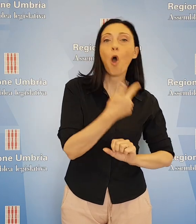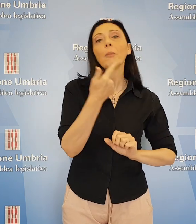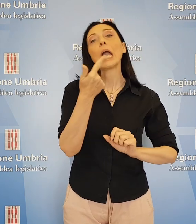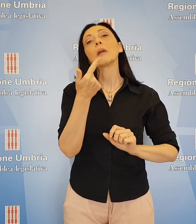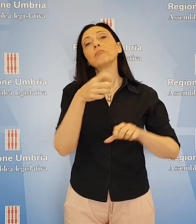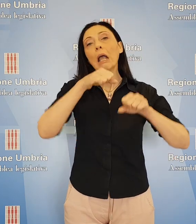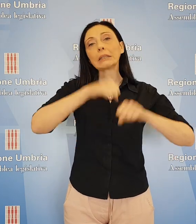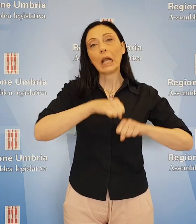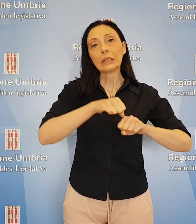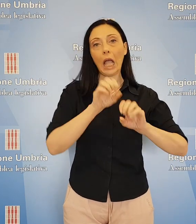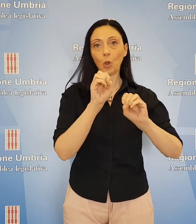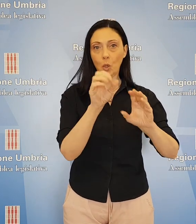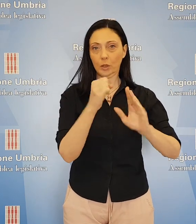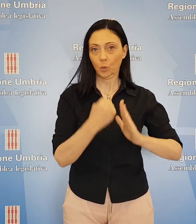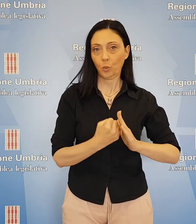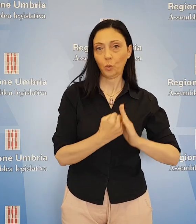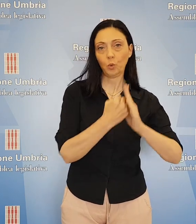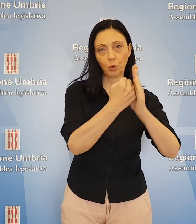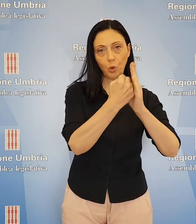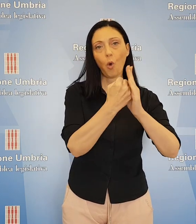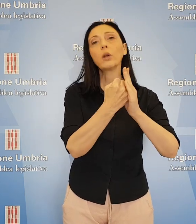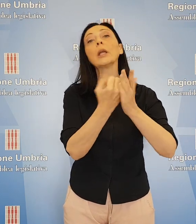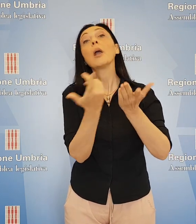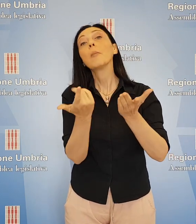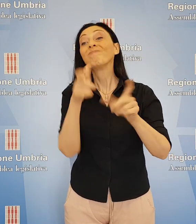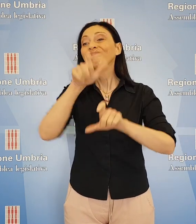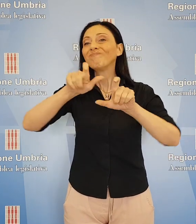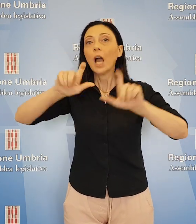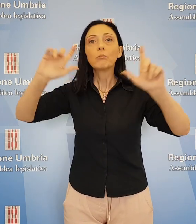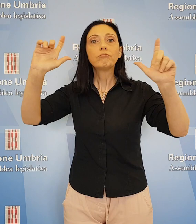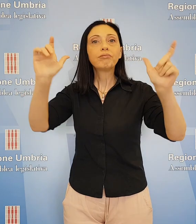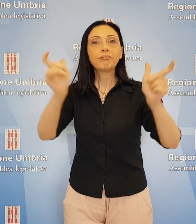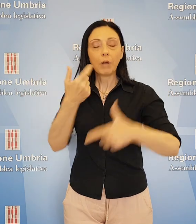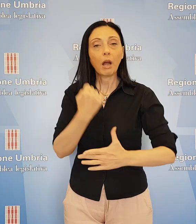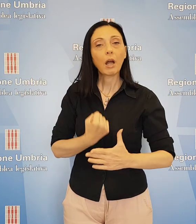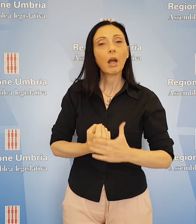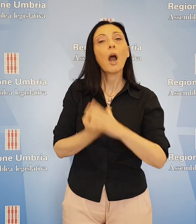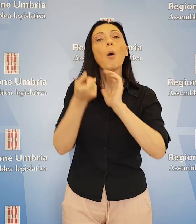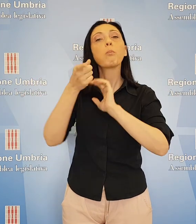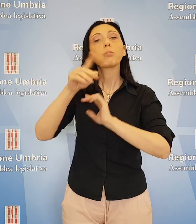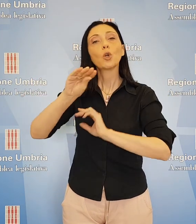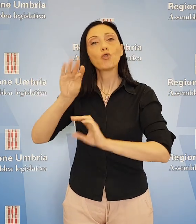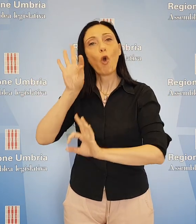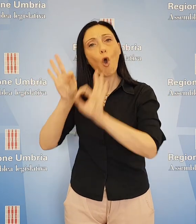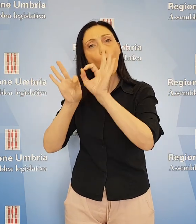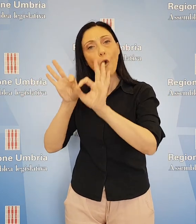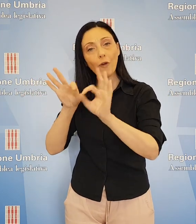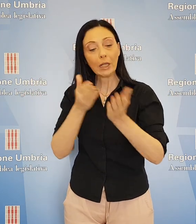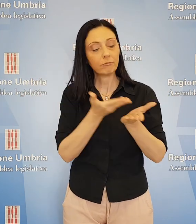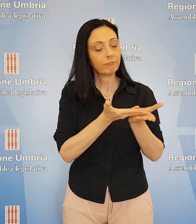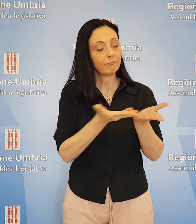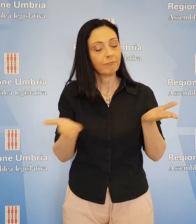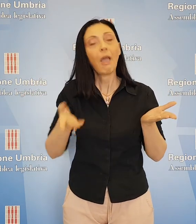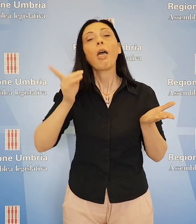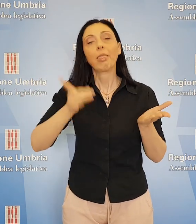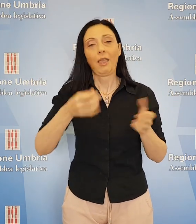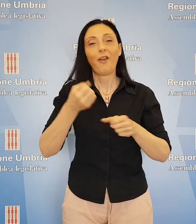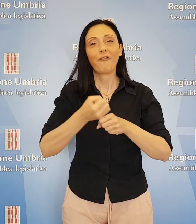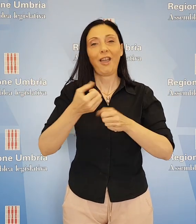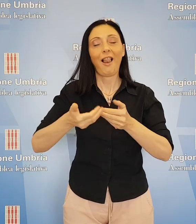e di quello dell'istruzione, le misure per affrontare il calo demografico e la cura dei giovani saranno alcune delle priorità che verranno